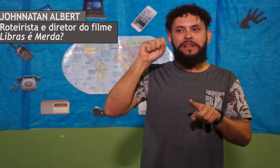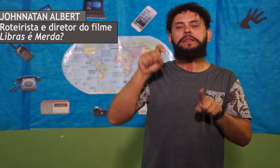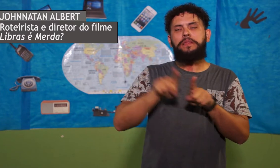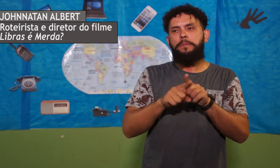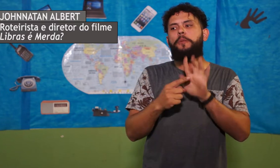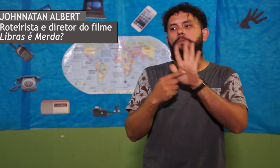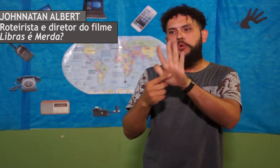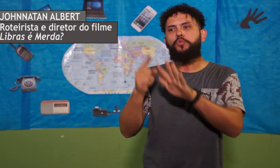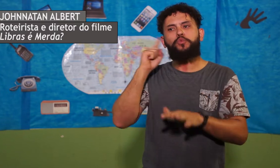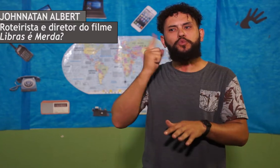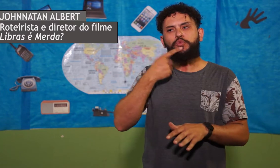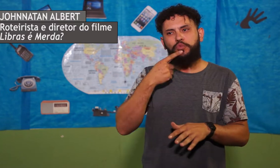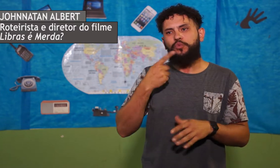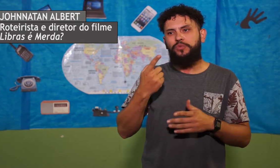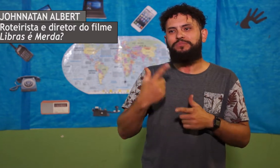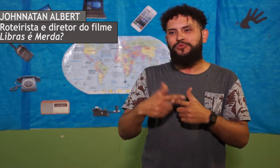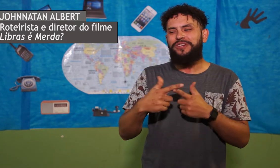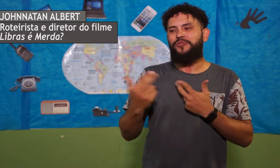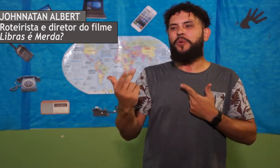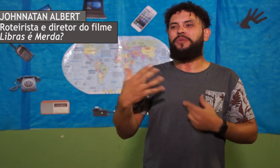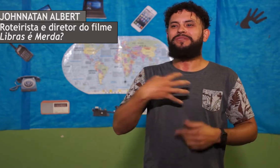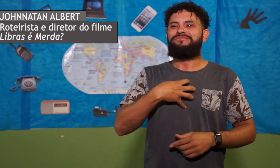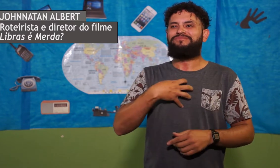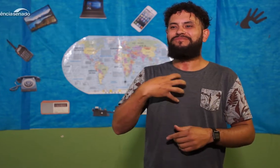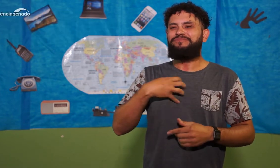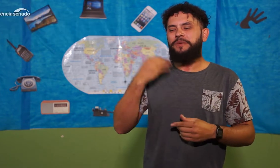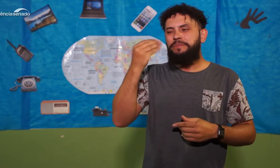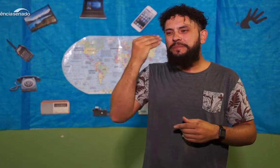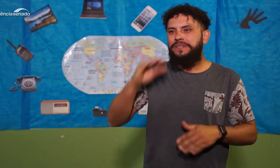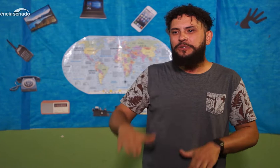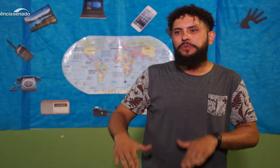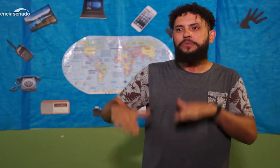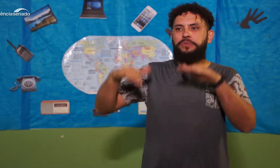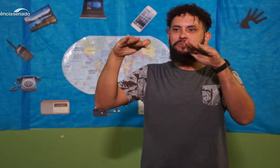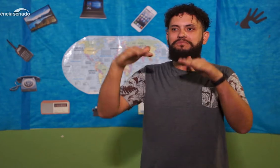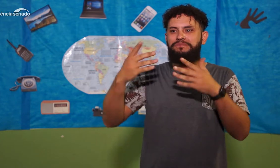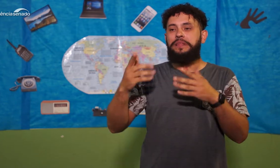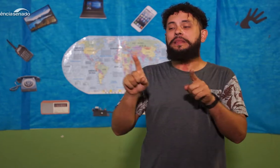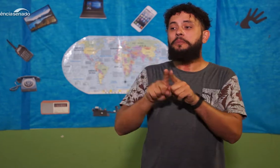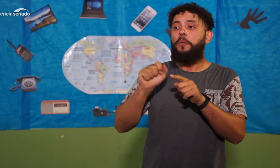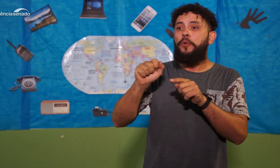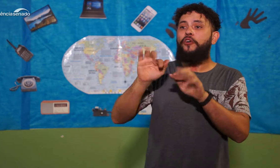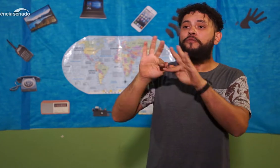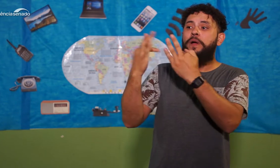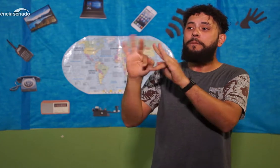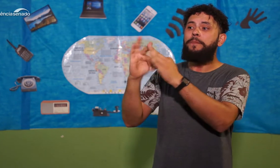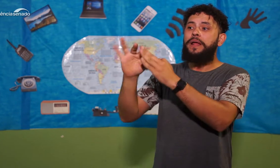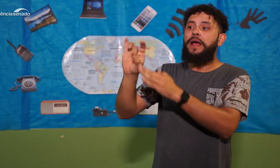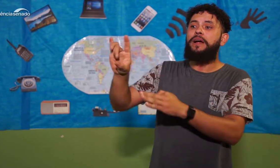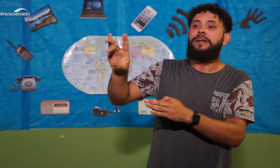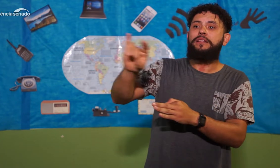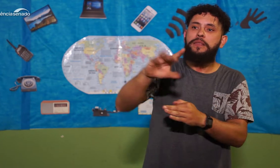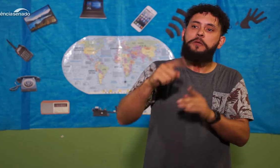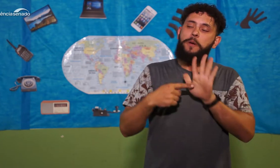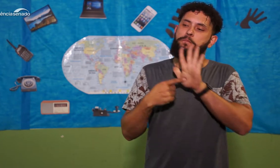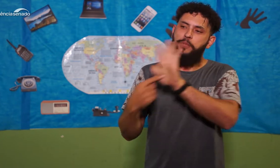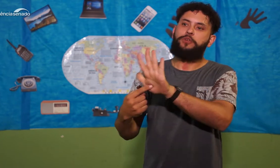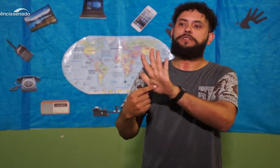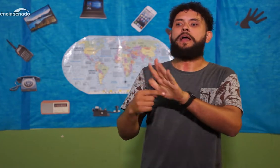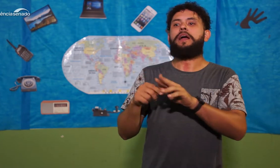sociedade exatamente essa situação que o surdo vive. Como é que a gente se sente? Como é que a gente cresce nessa sociedade de ouvintes? Como é que é a